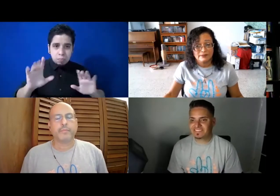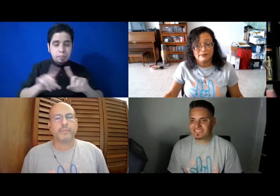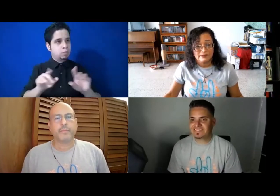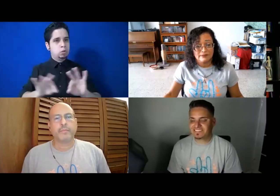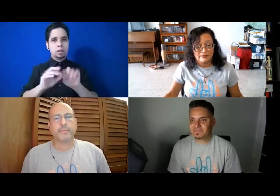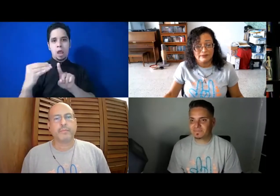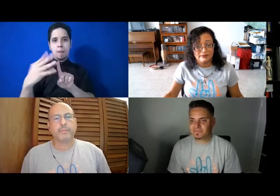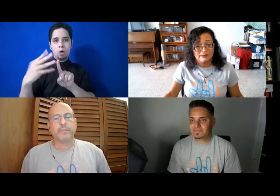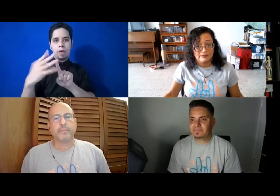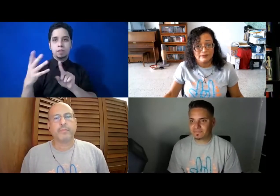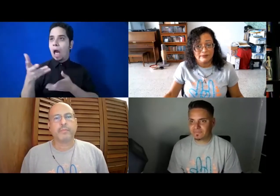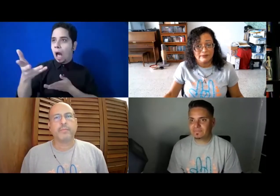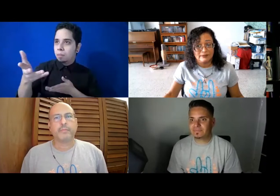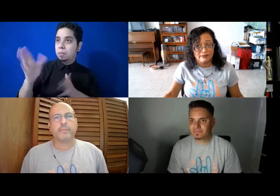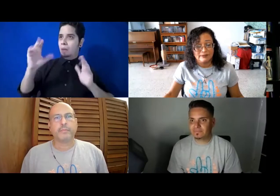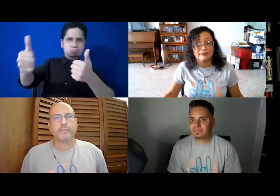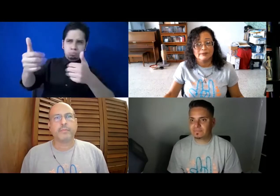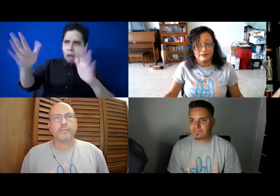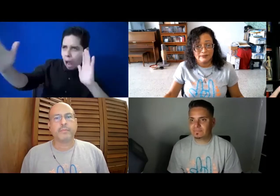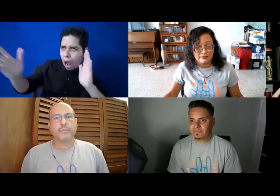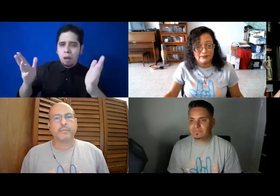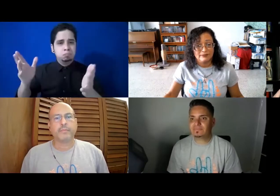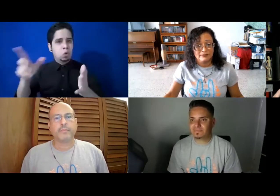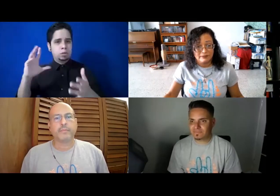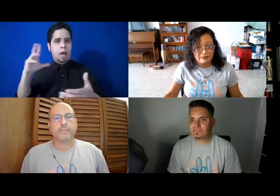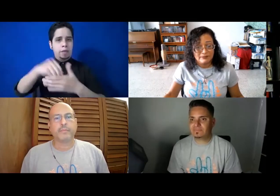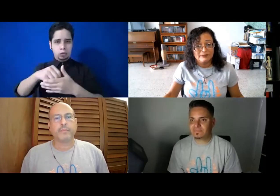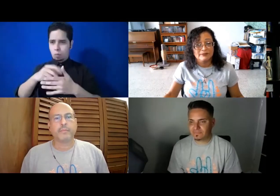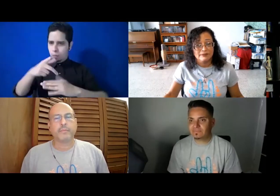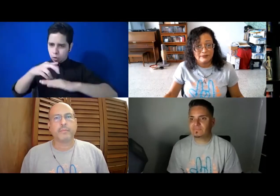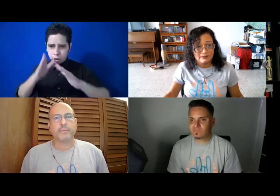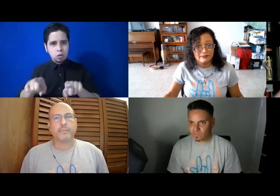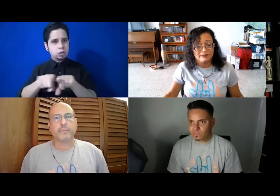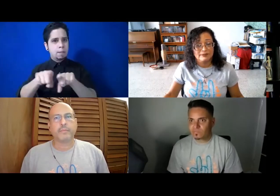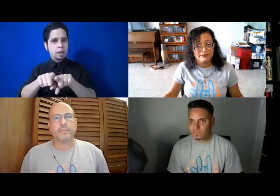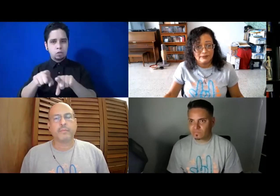son personas que están aquí que contribuyen, que son parte de nuestro país, que son nuestros amigos, que son nuestros familiares.